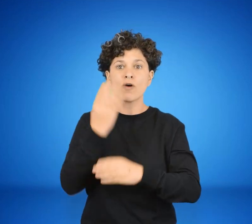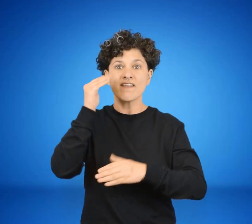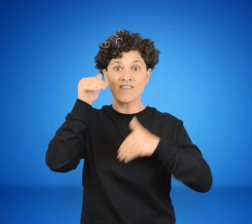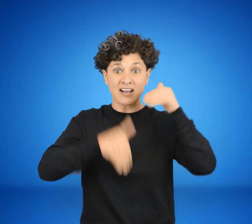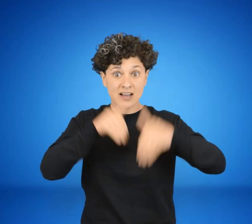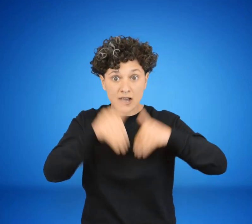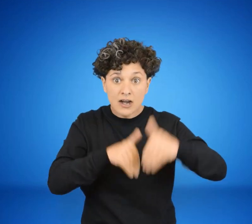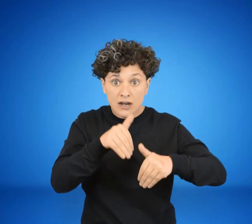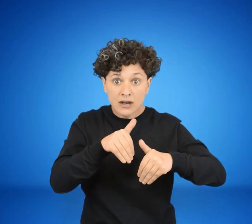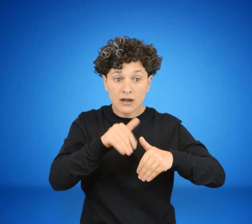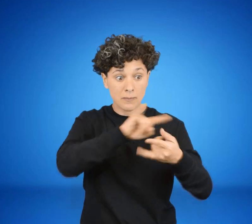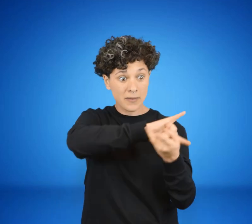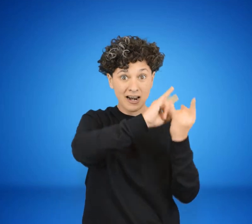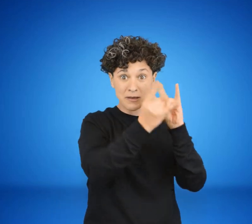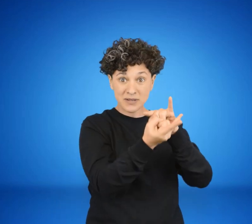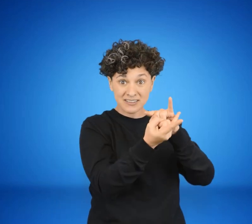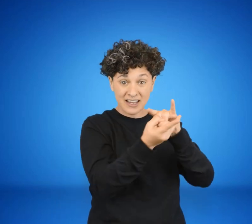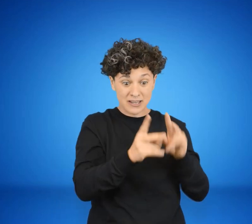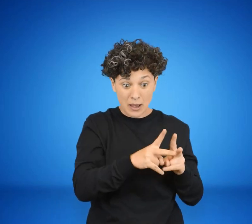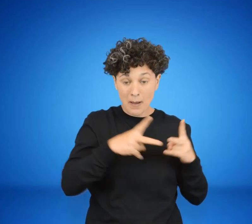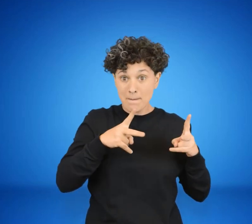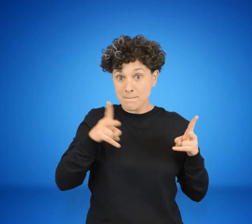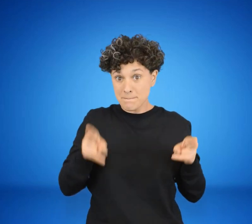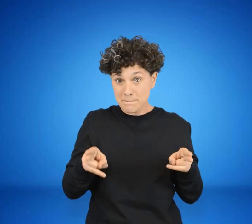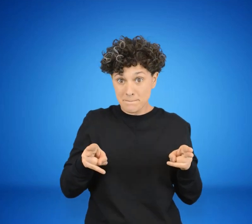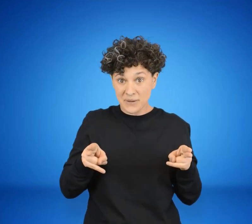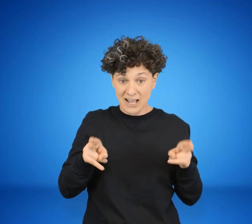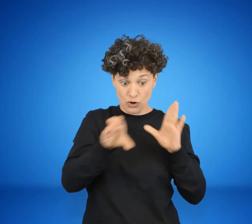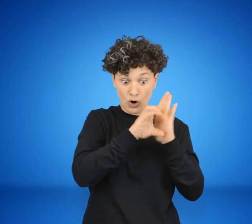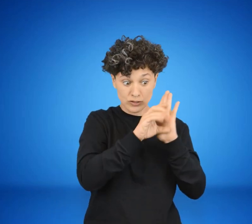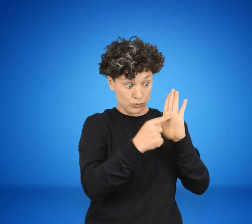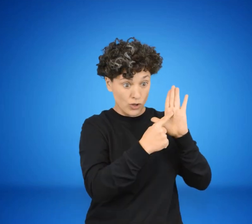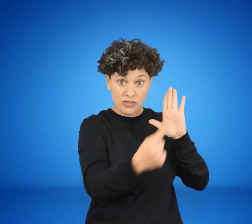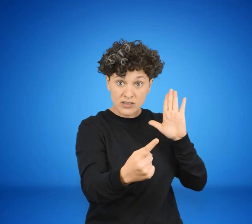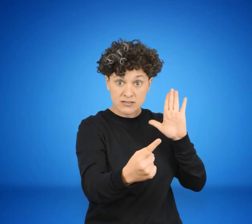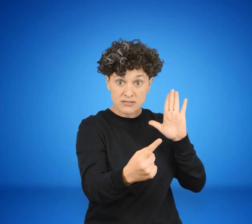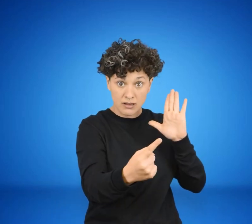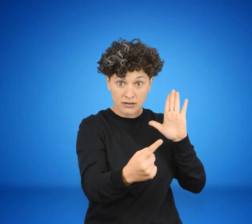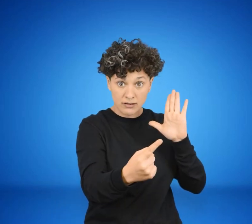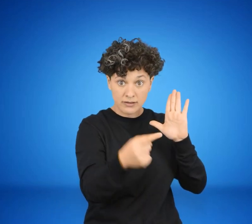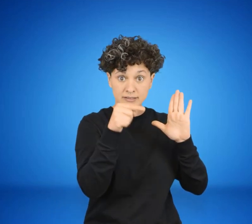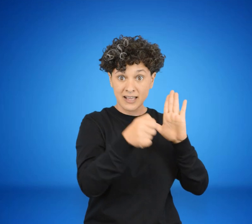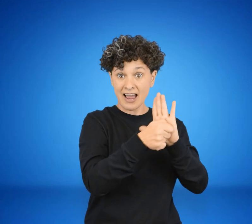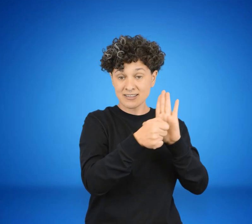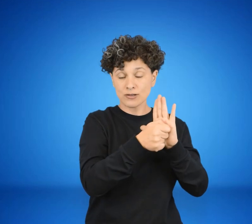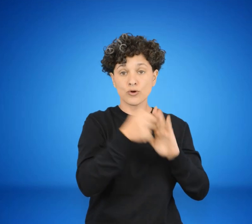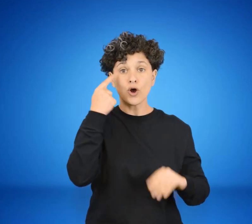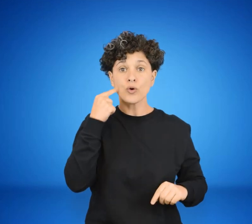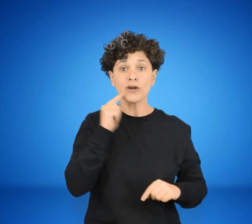convocar a una nueva elección parlamentaria dentro del plazo previsto por la Constitución.